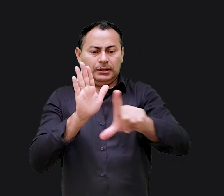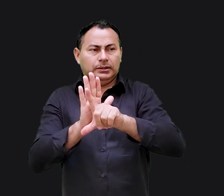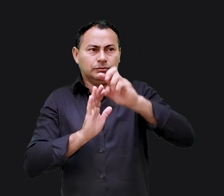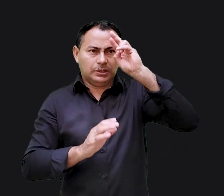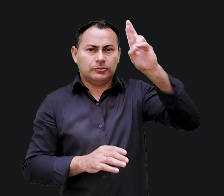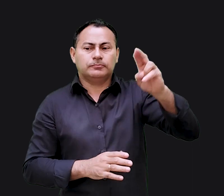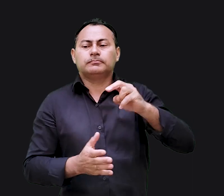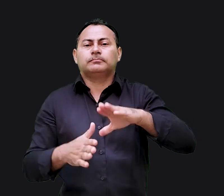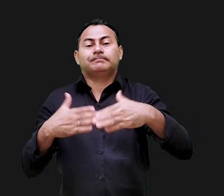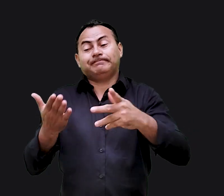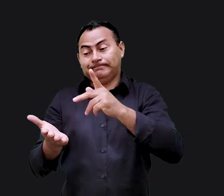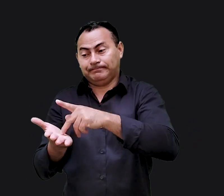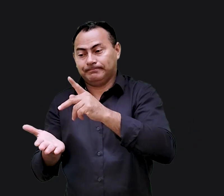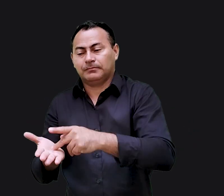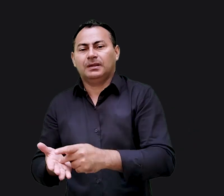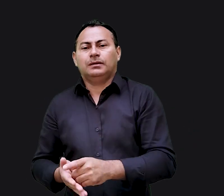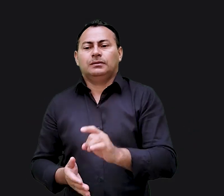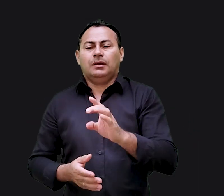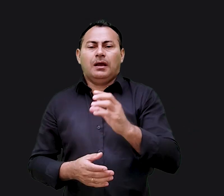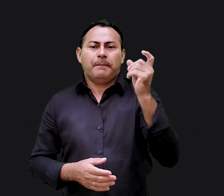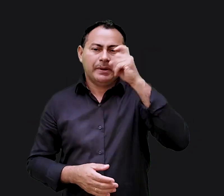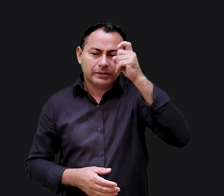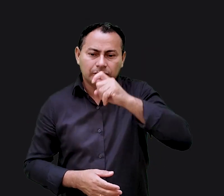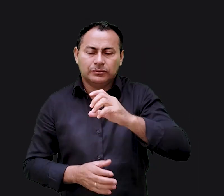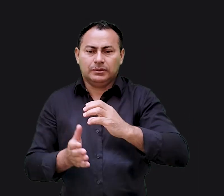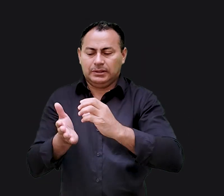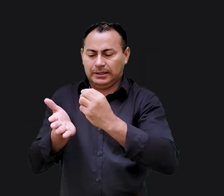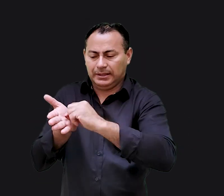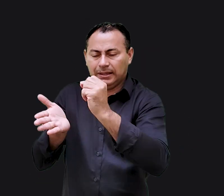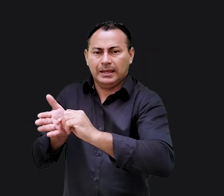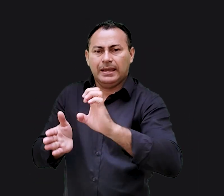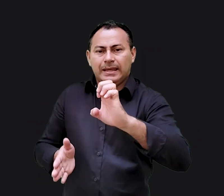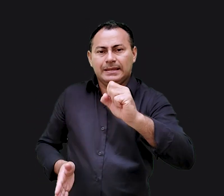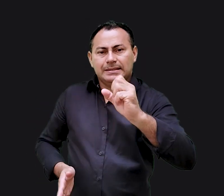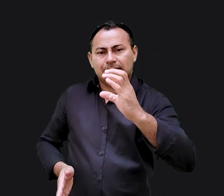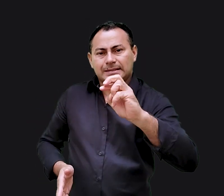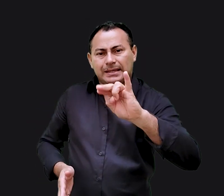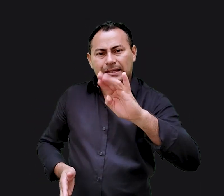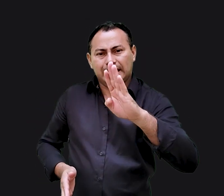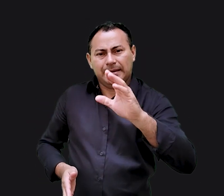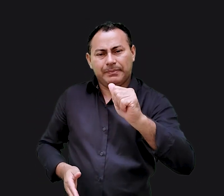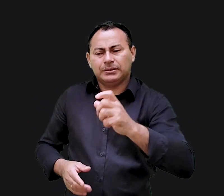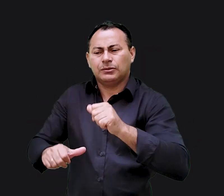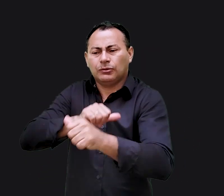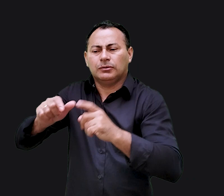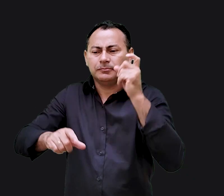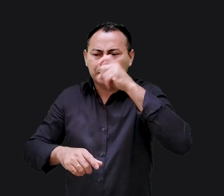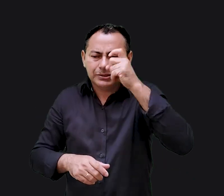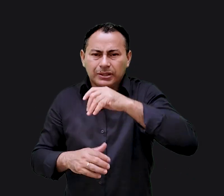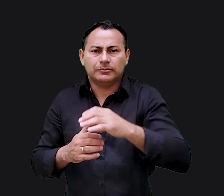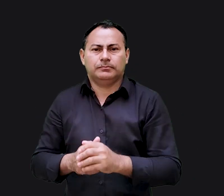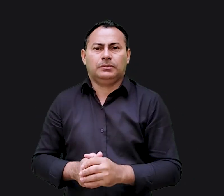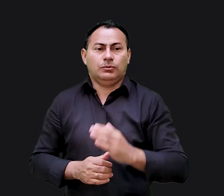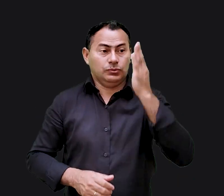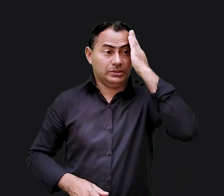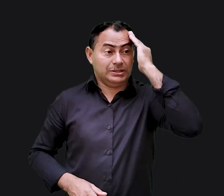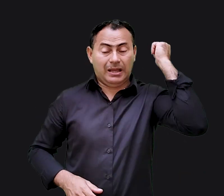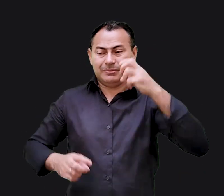temos a lei do Senhor quando na verdade a pena mentirosa dos escribas a transformou em mentiras os sábios serão